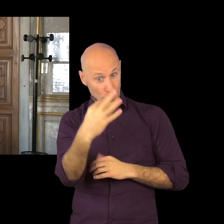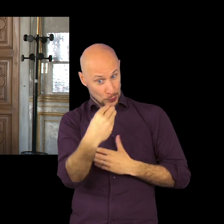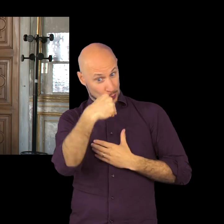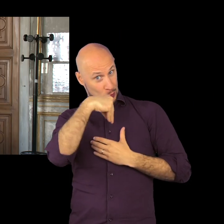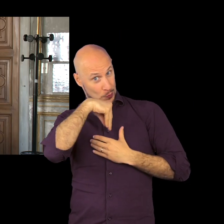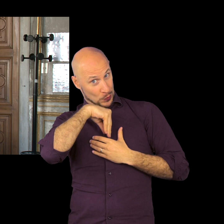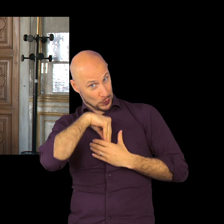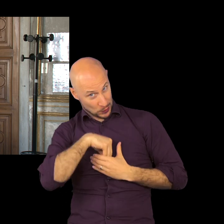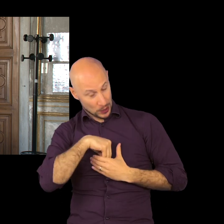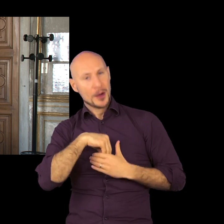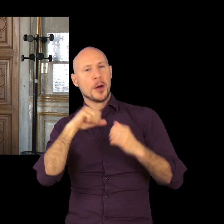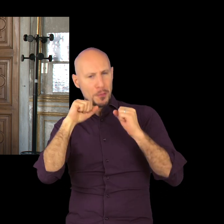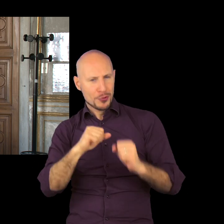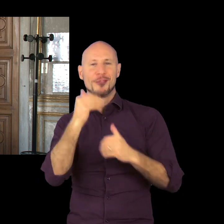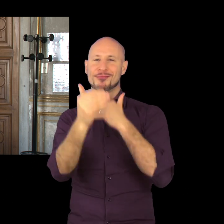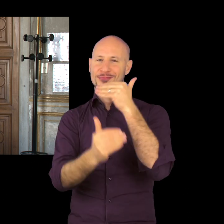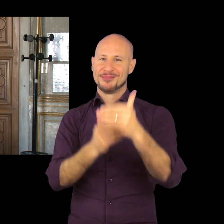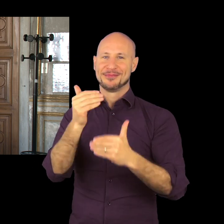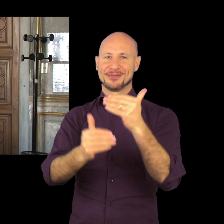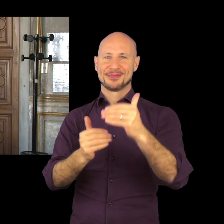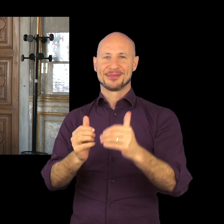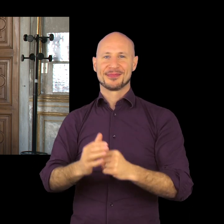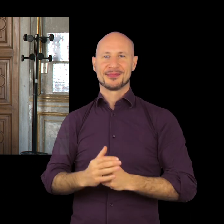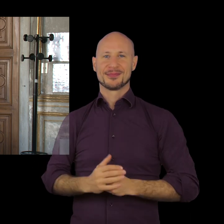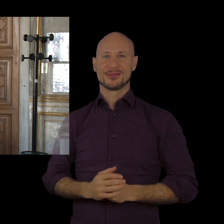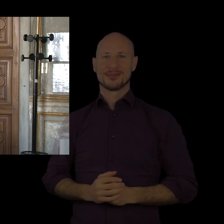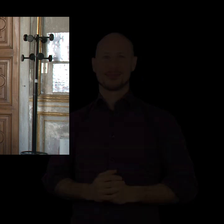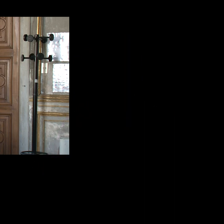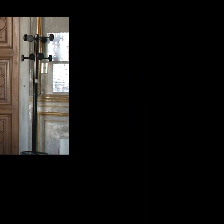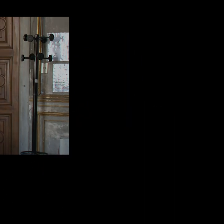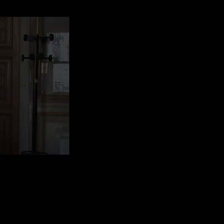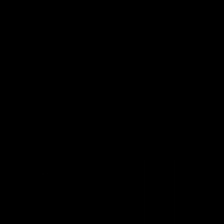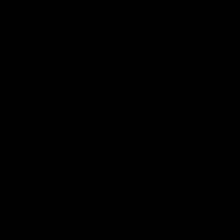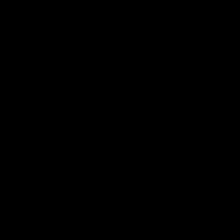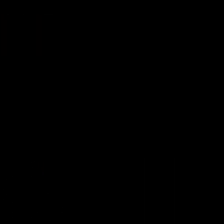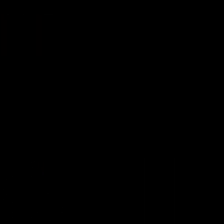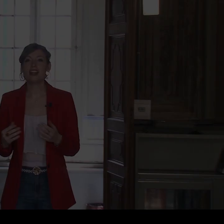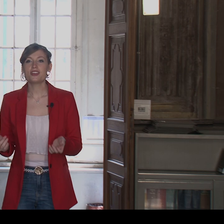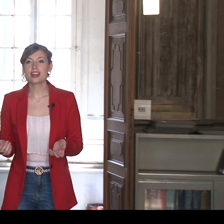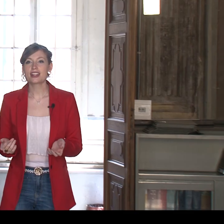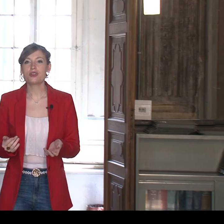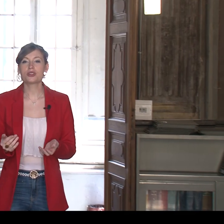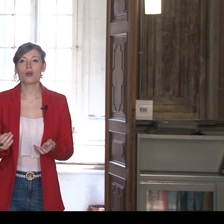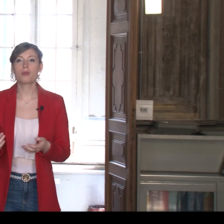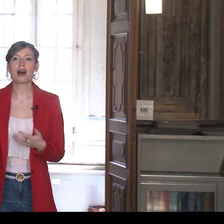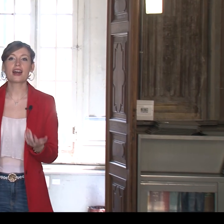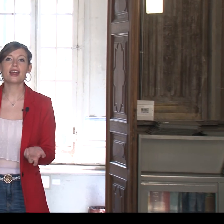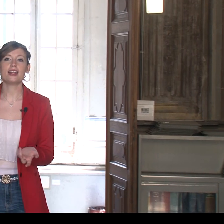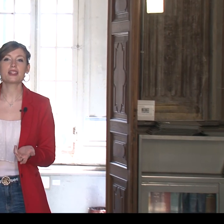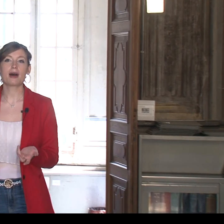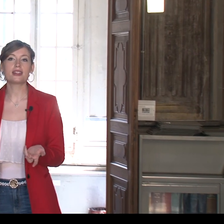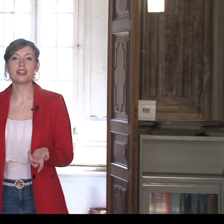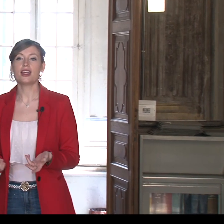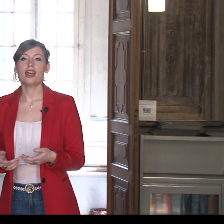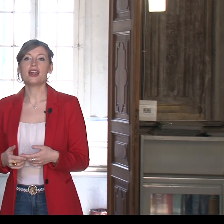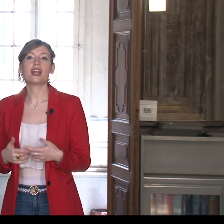la famiglia Balbi non aveva ancora raggiunto una vera e propria carica politica di prestigio. Valerio Castello si occupa anche